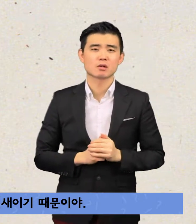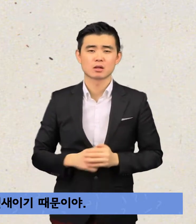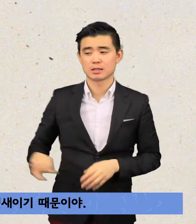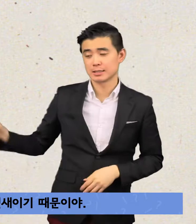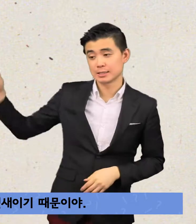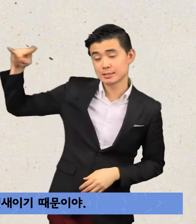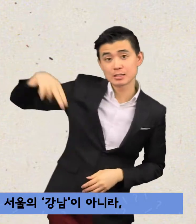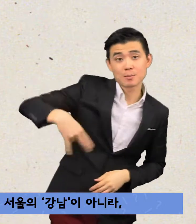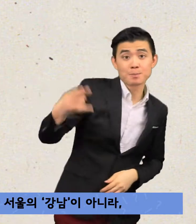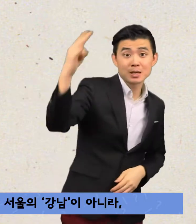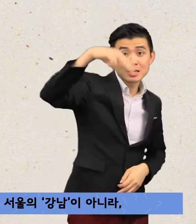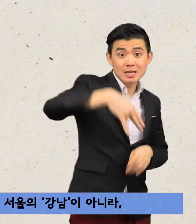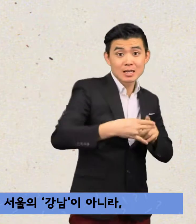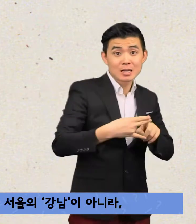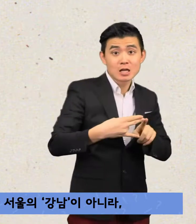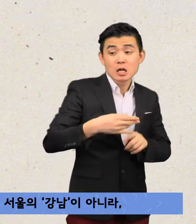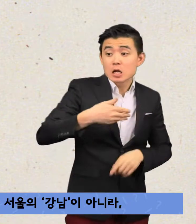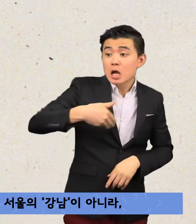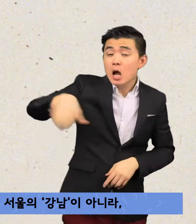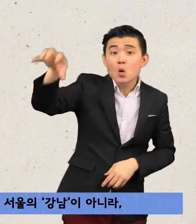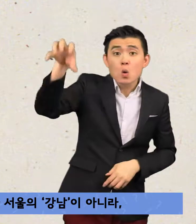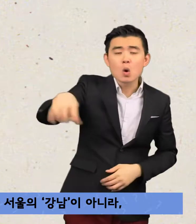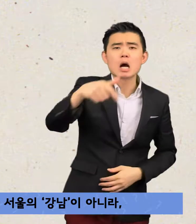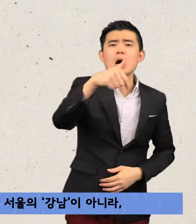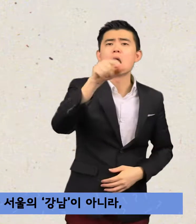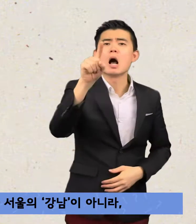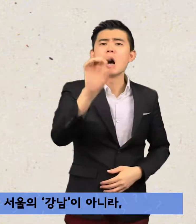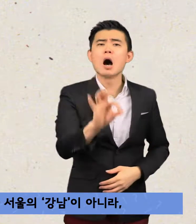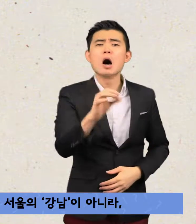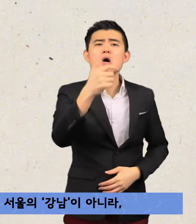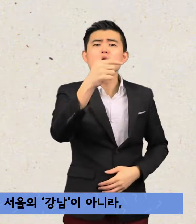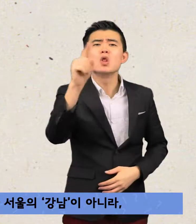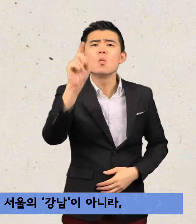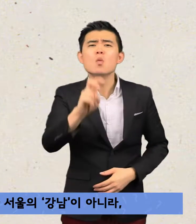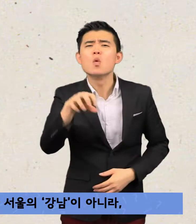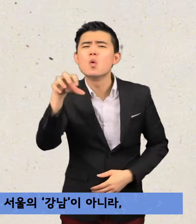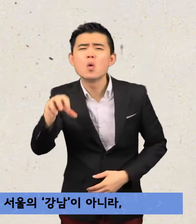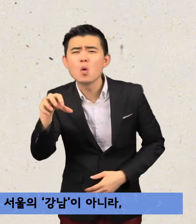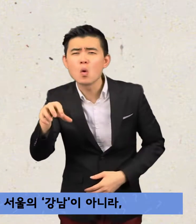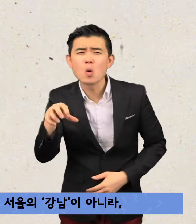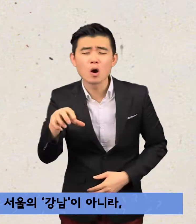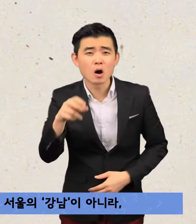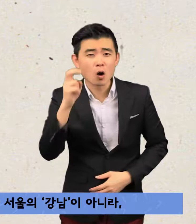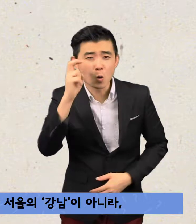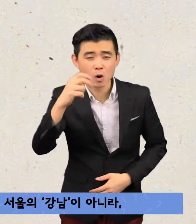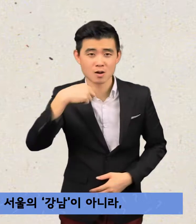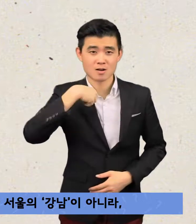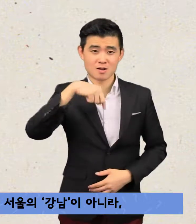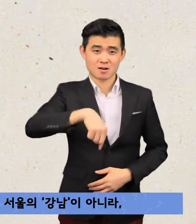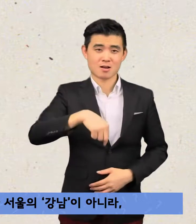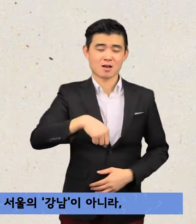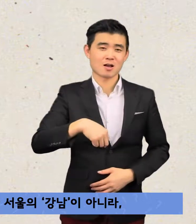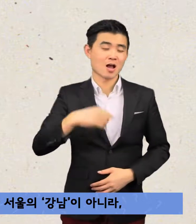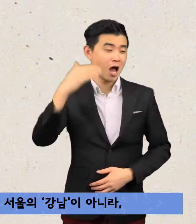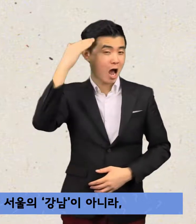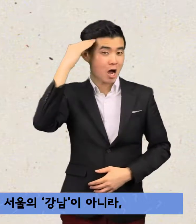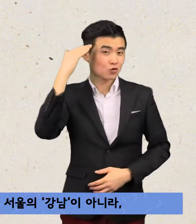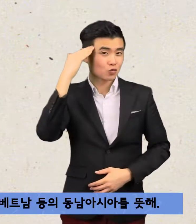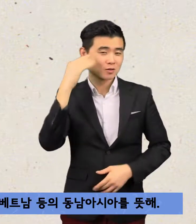제비가 가는 강남은 우리나라 서울의 강남이 아니라 중국